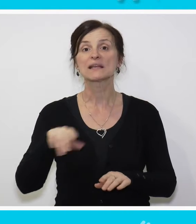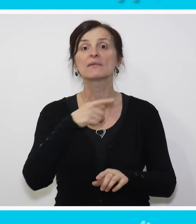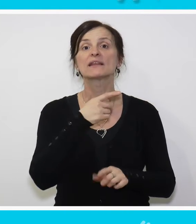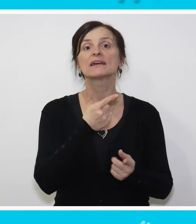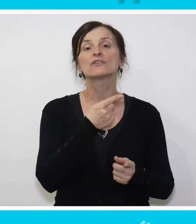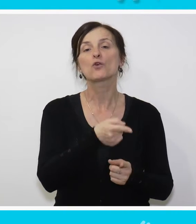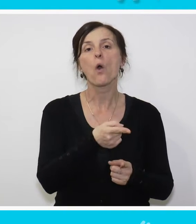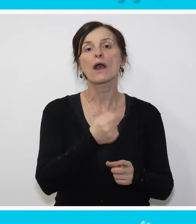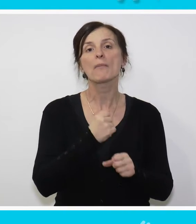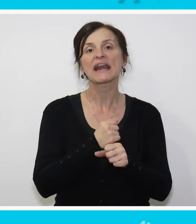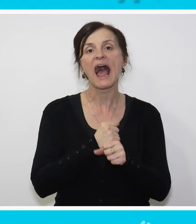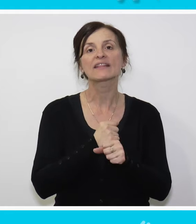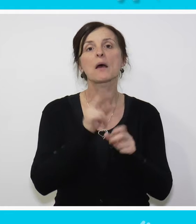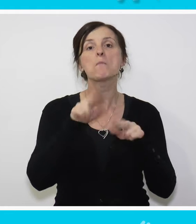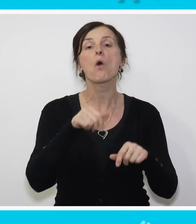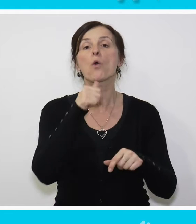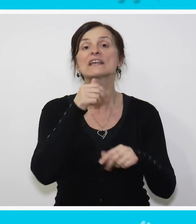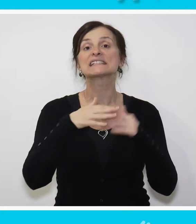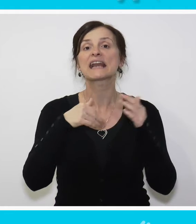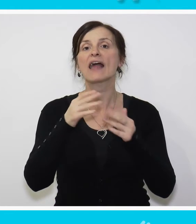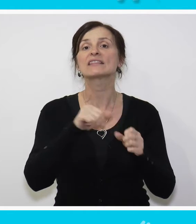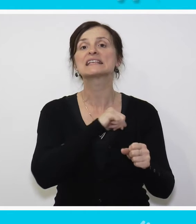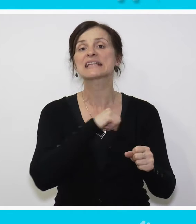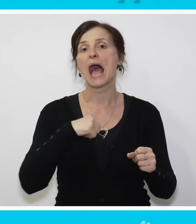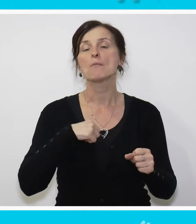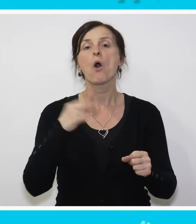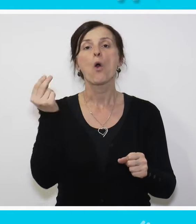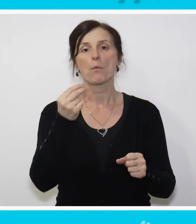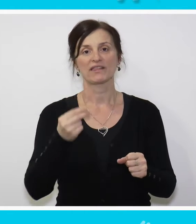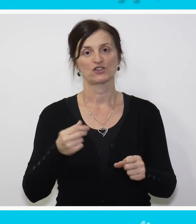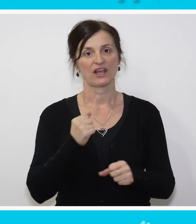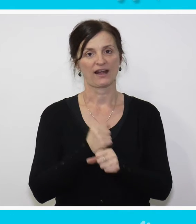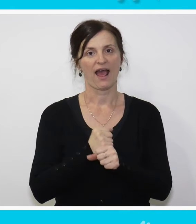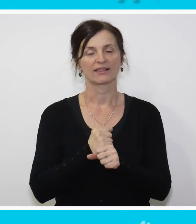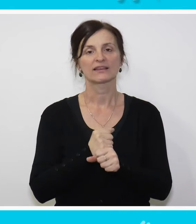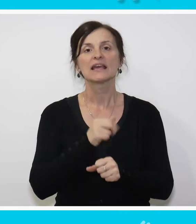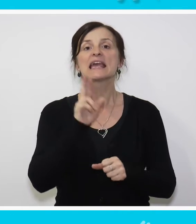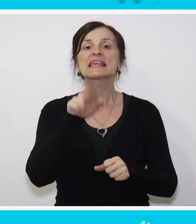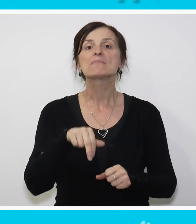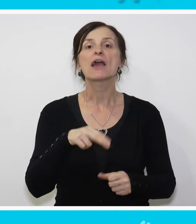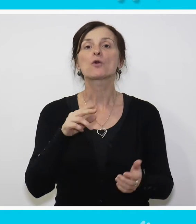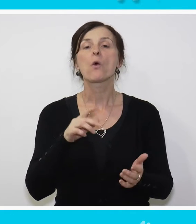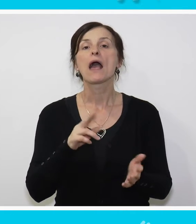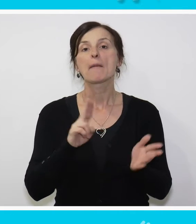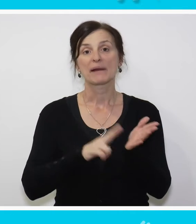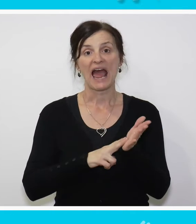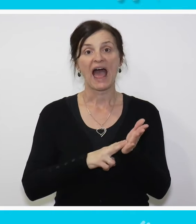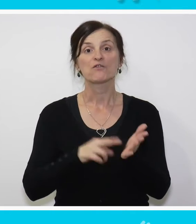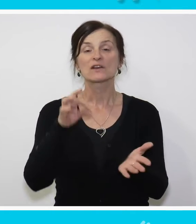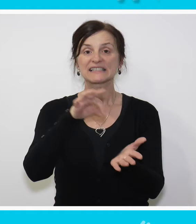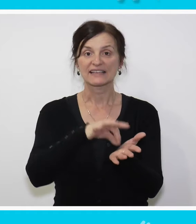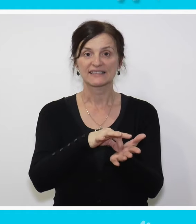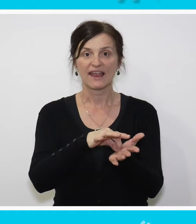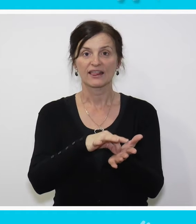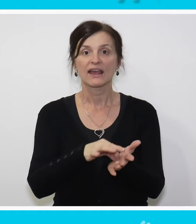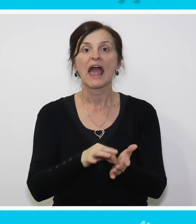konzumenata mogu postati tvorci samog umetničkog rada. Imaju pravo postavljanja